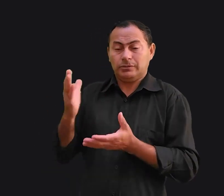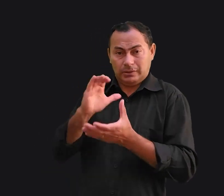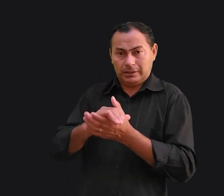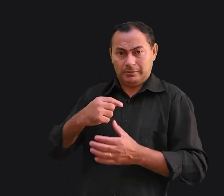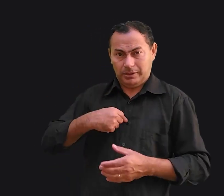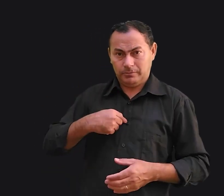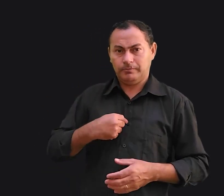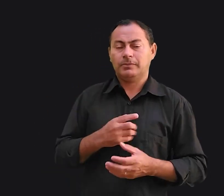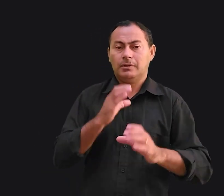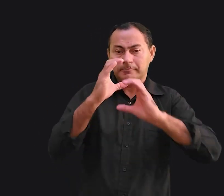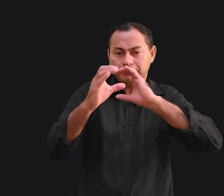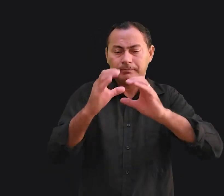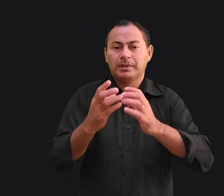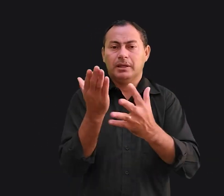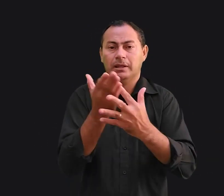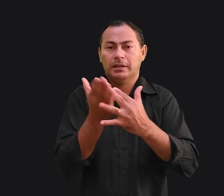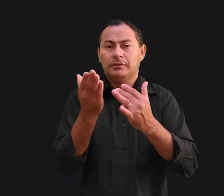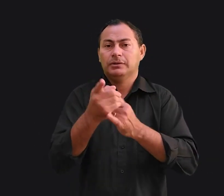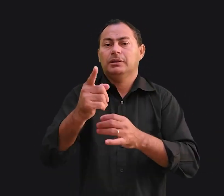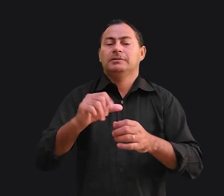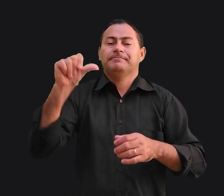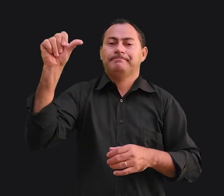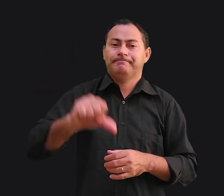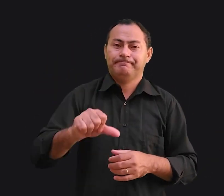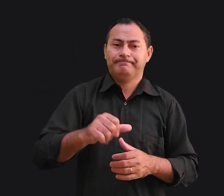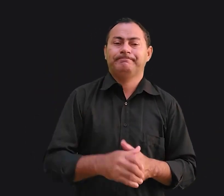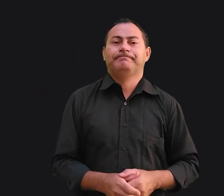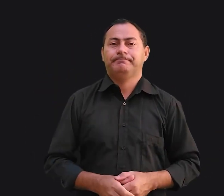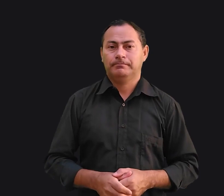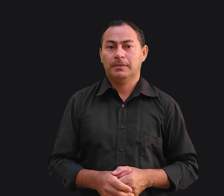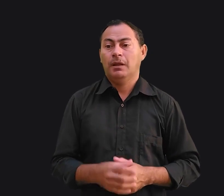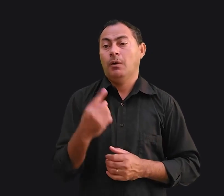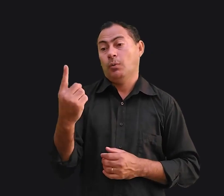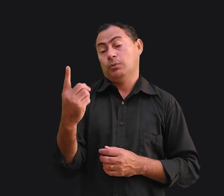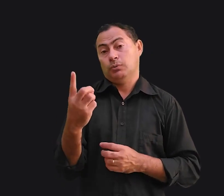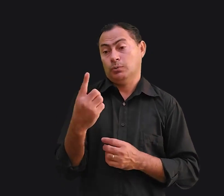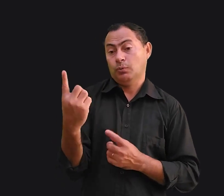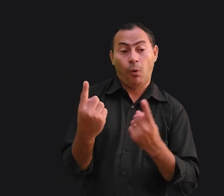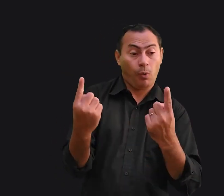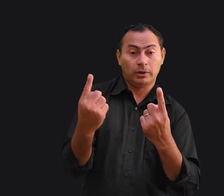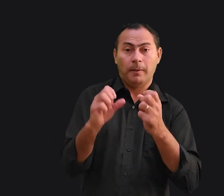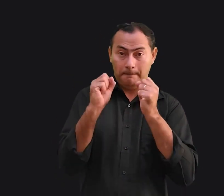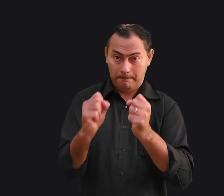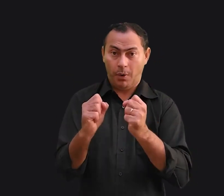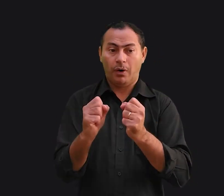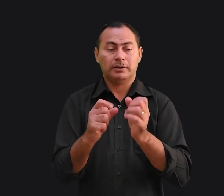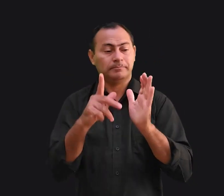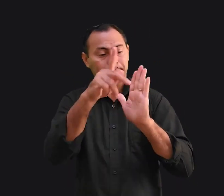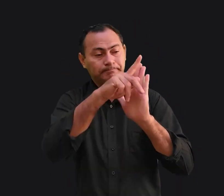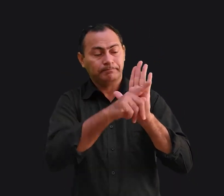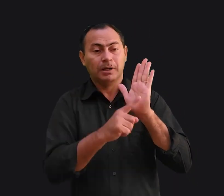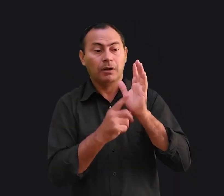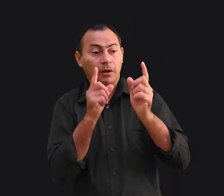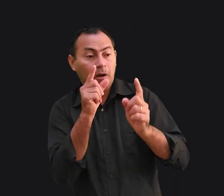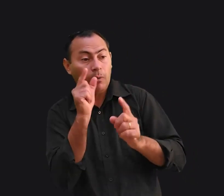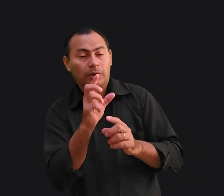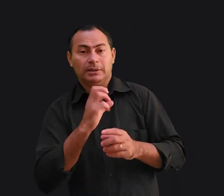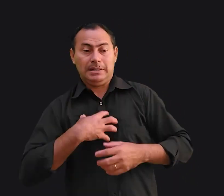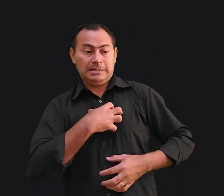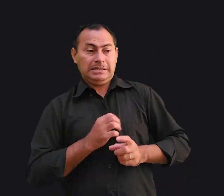casamento, a comunicação entre vocês ficará prejudicada. Um dos parceiros pode projetar no outro a raiva que